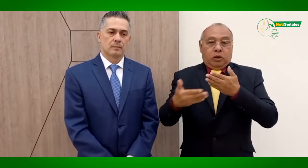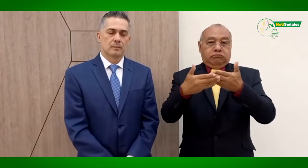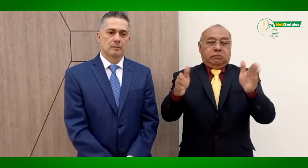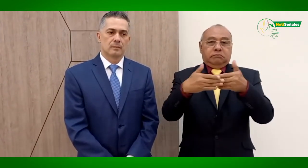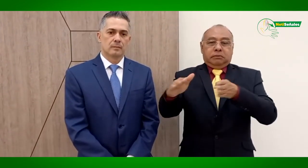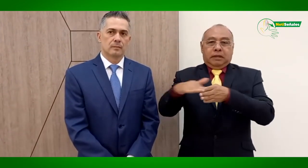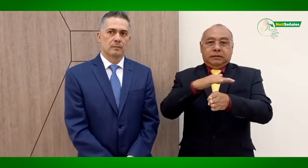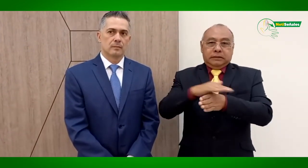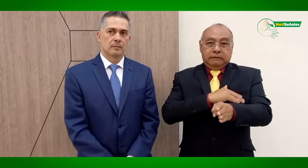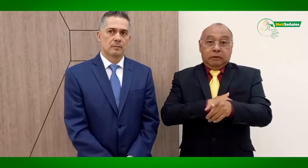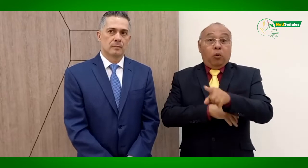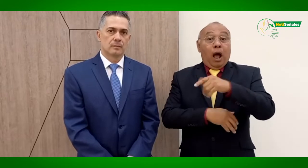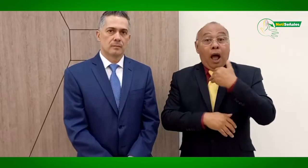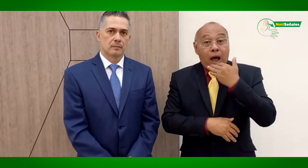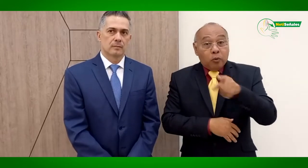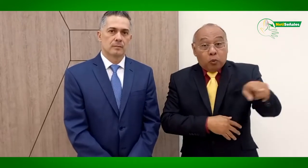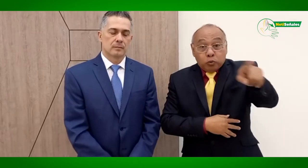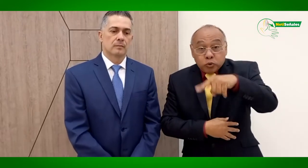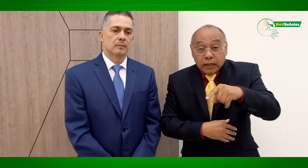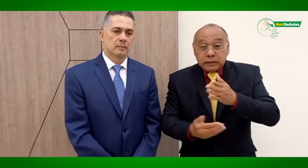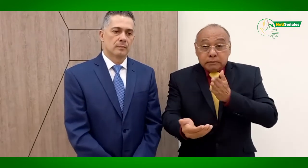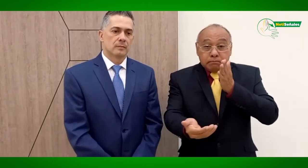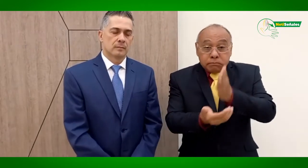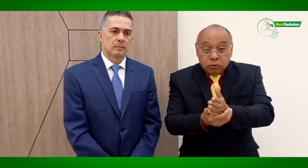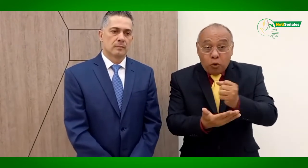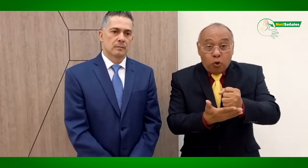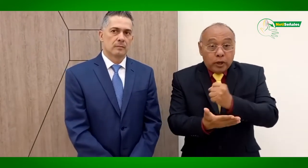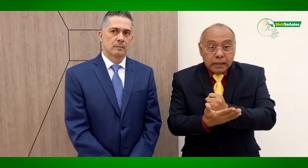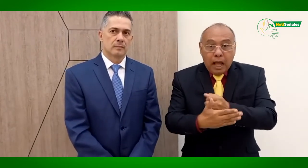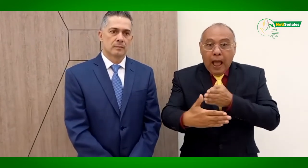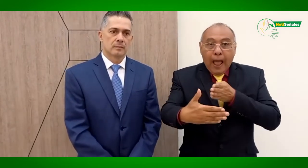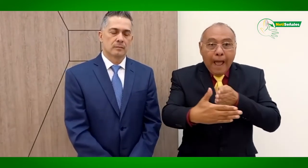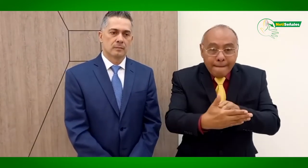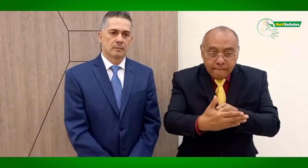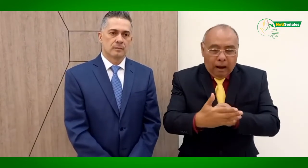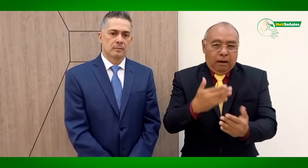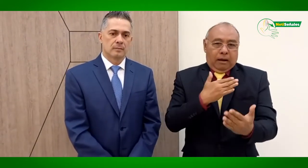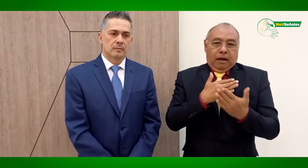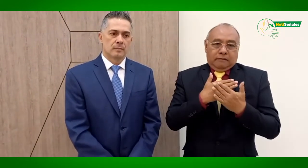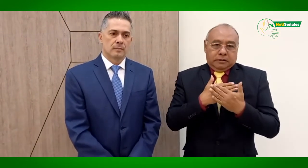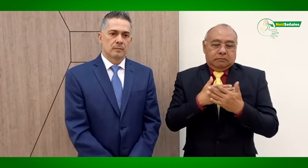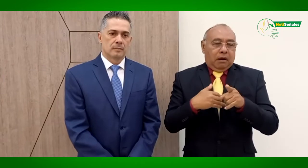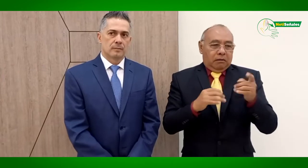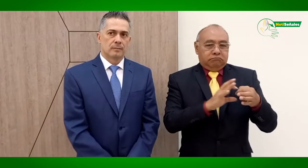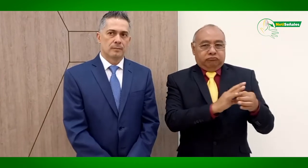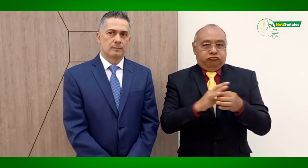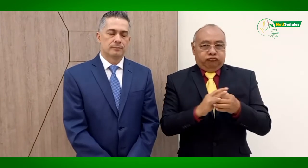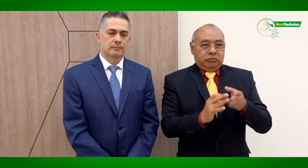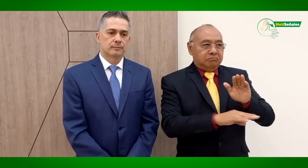pensar en esas otras notarías que se encuentran a nivel nacional. Que podamos llegar a esa accesibilidad total. Que cuando llegue una persona sorda y si usted llega como persona